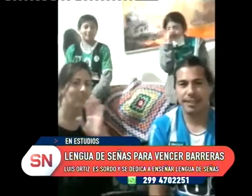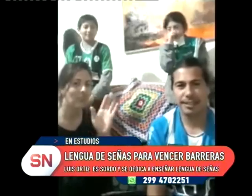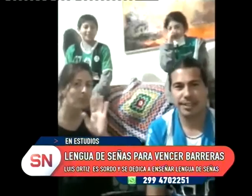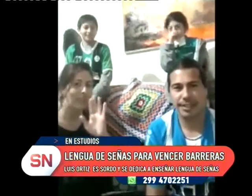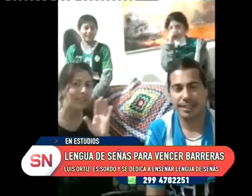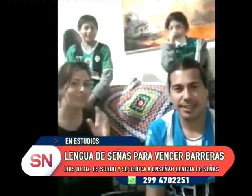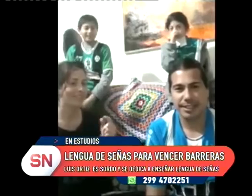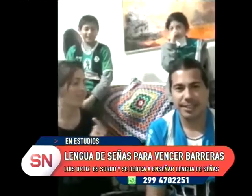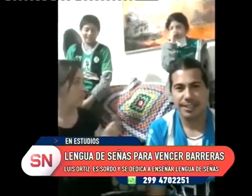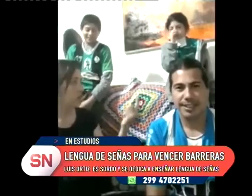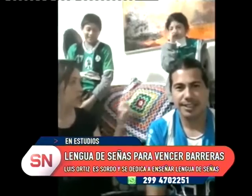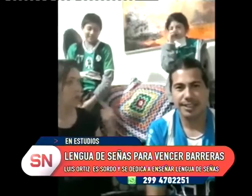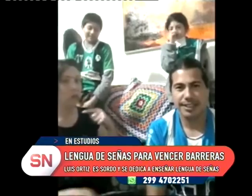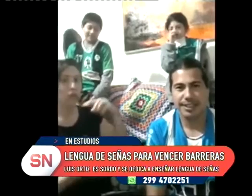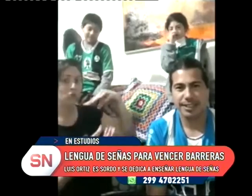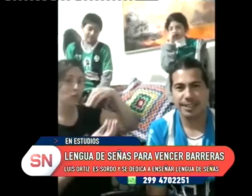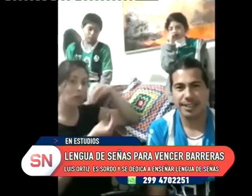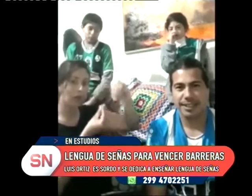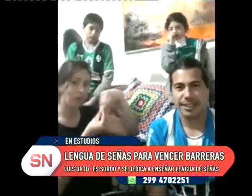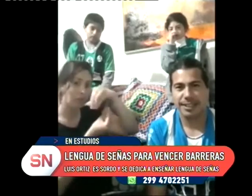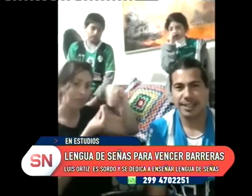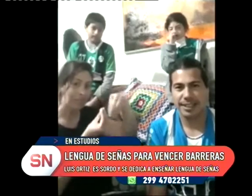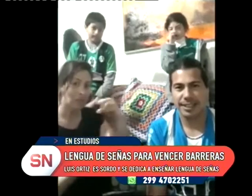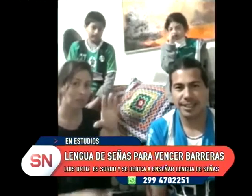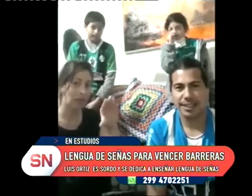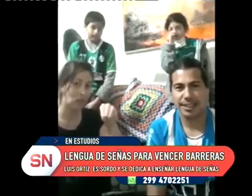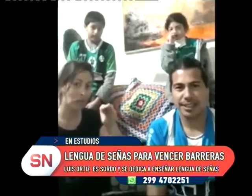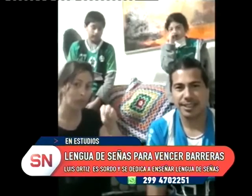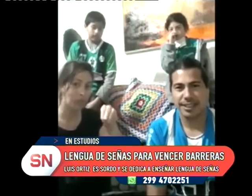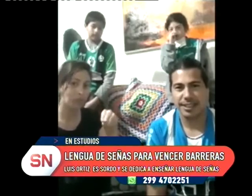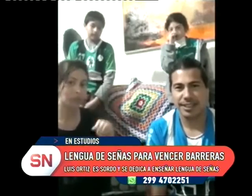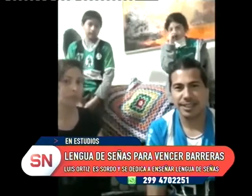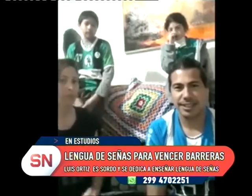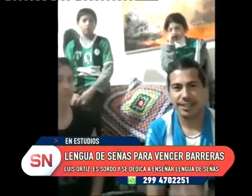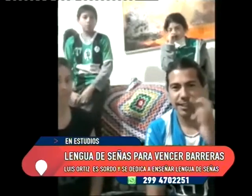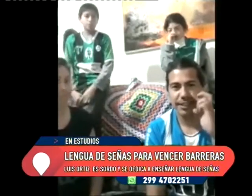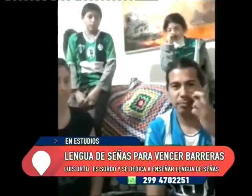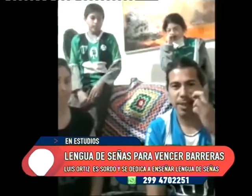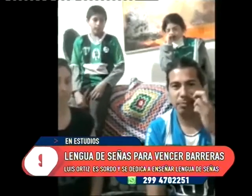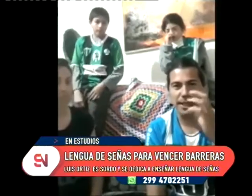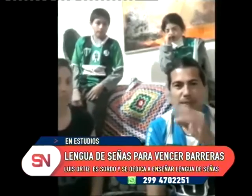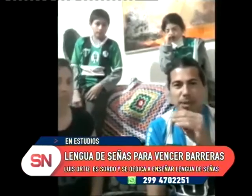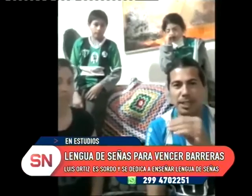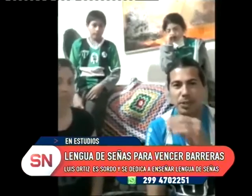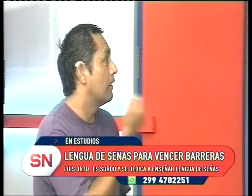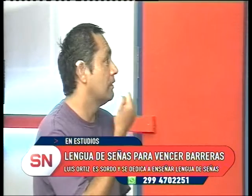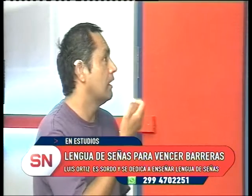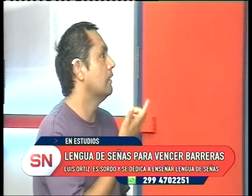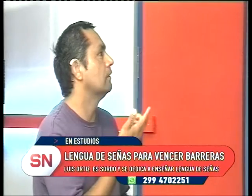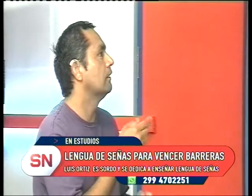Con respecto a esto y el tema de la relación con la sociedad, ¿cree que todavía falta mucho? Es importante